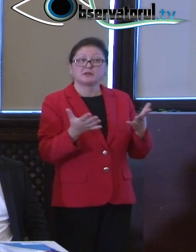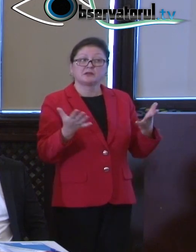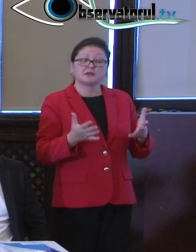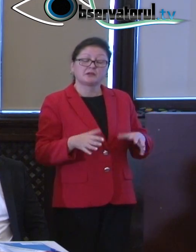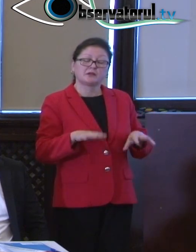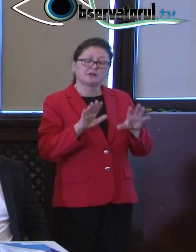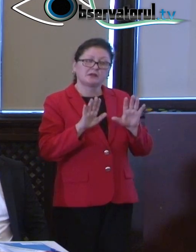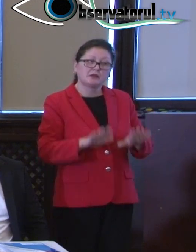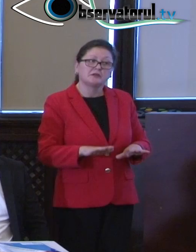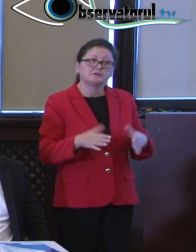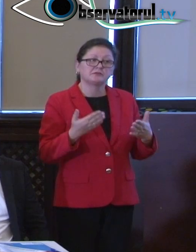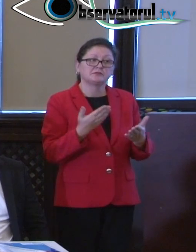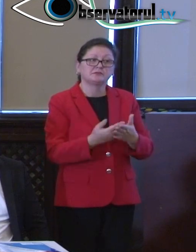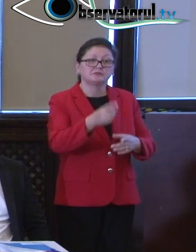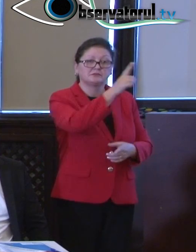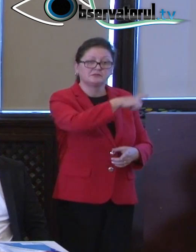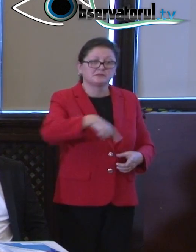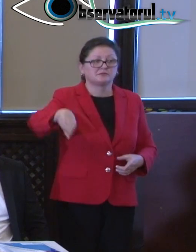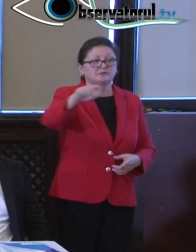pentru că toți ceilalți plătesc pentru asta.